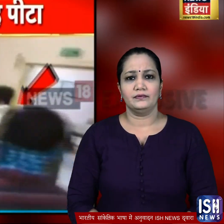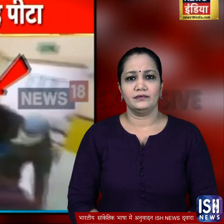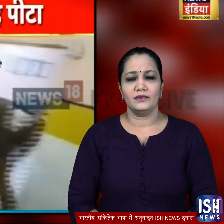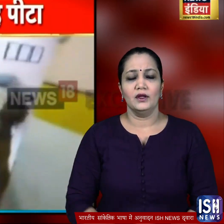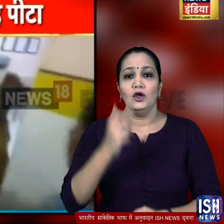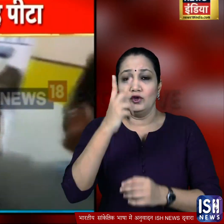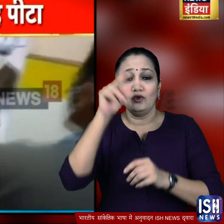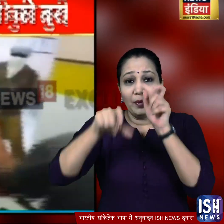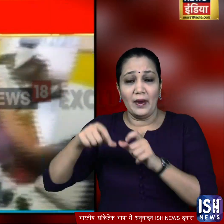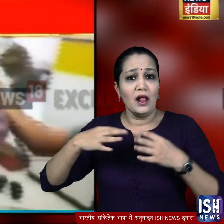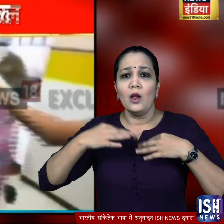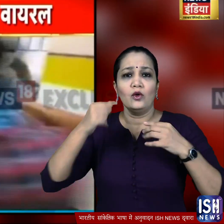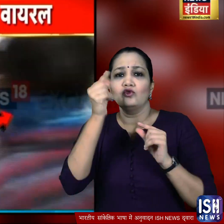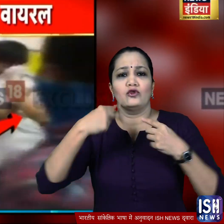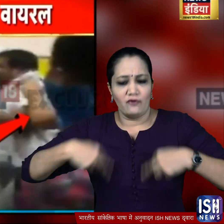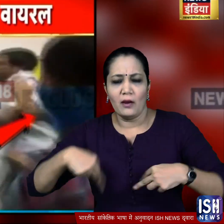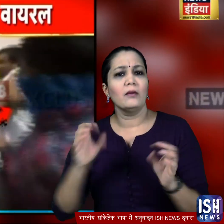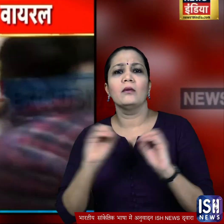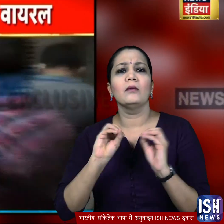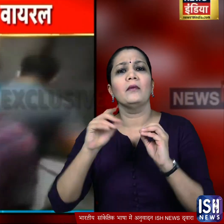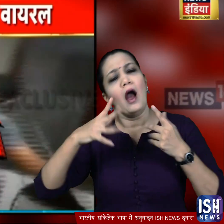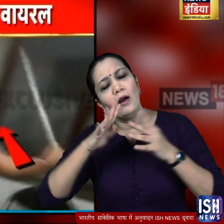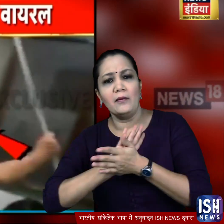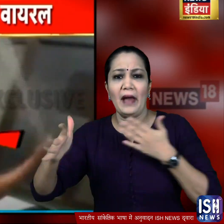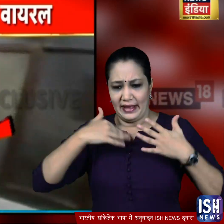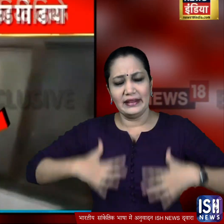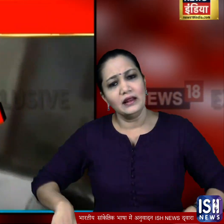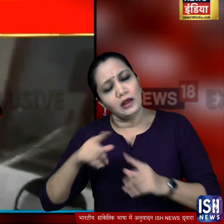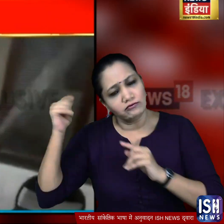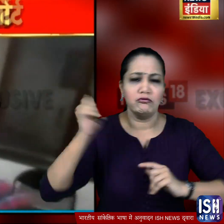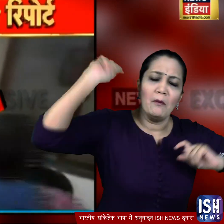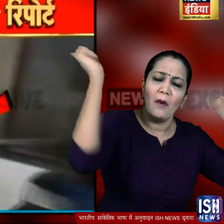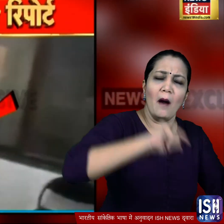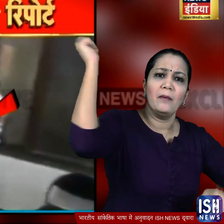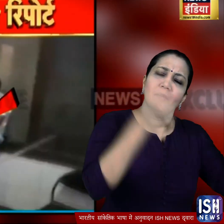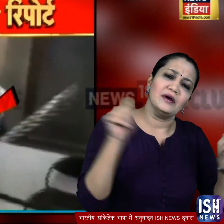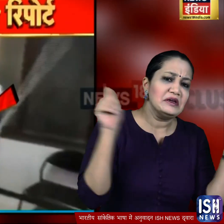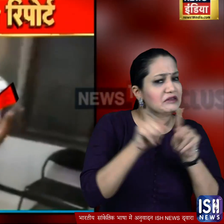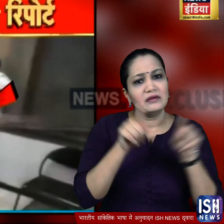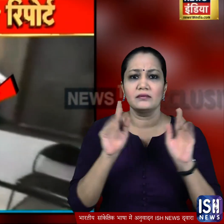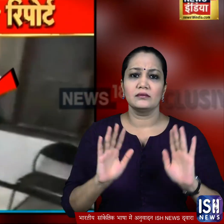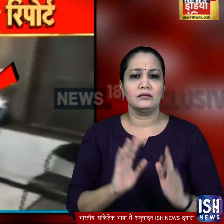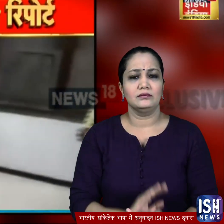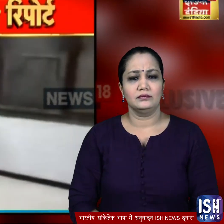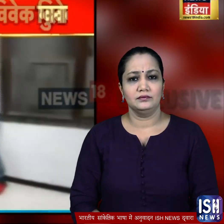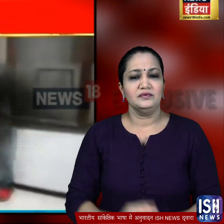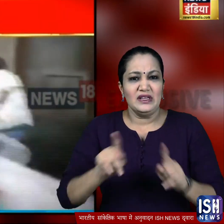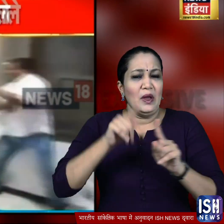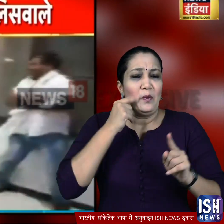दो लोग तो साधी वर्दी में थे लेकिन माना जा रहा है कि ये भी पुलिस कर्मी ही थे जिरूंने डंडे मारने में कोई कसर नहीं छोड़ी दर्द के मारे वो